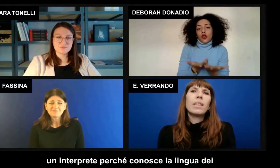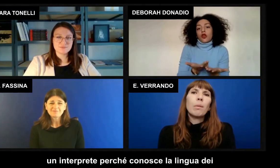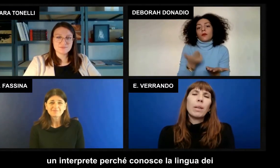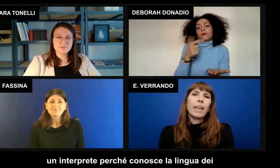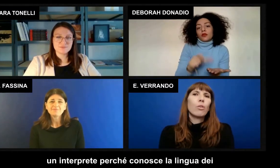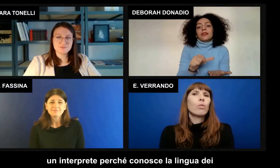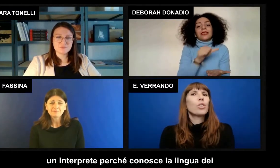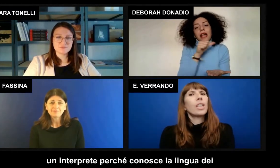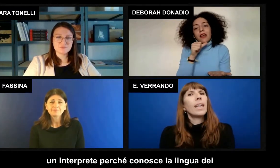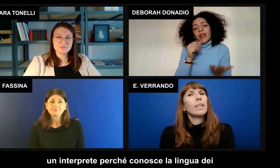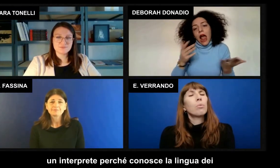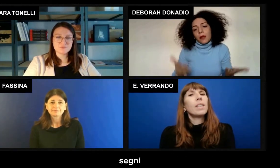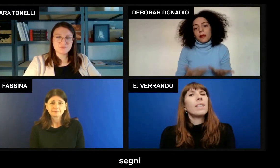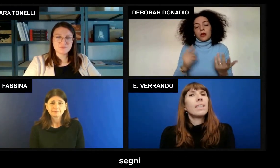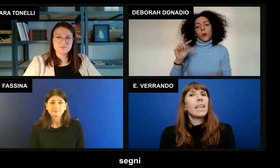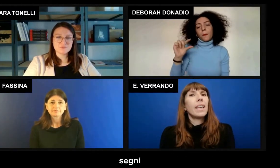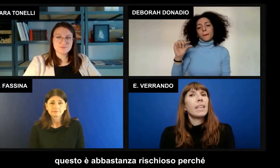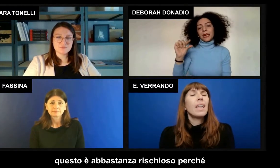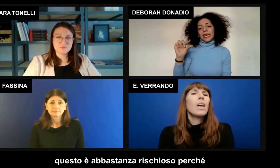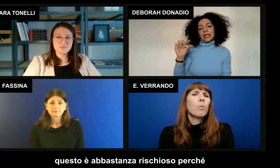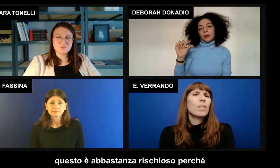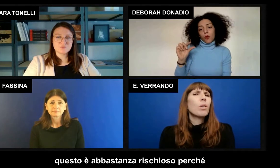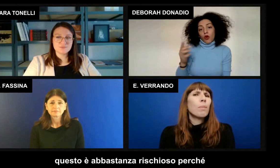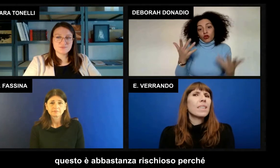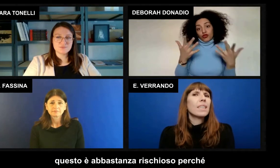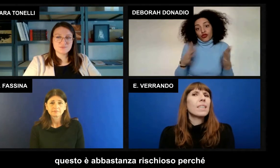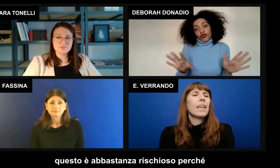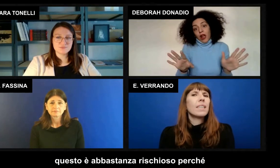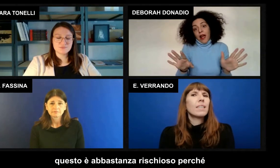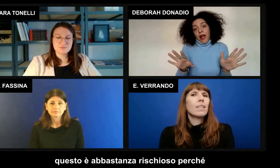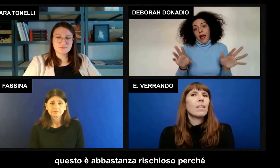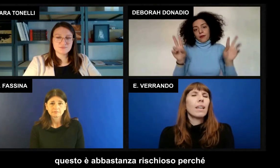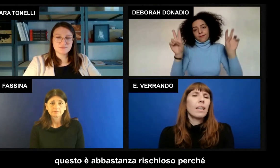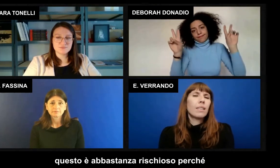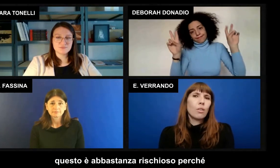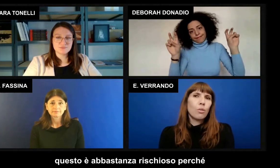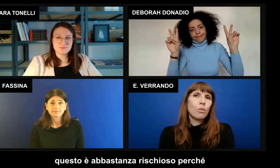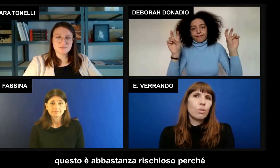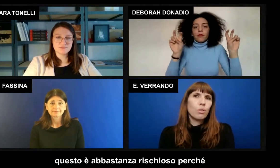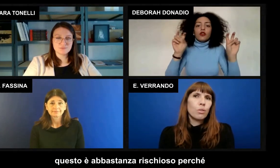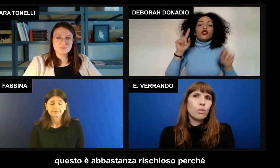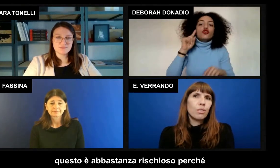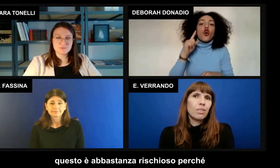interprete perché conosce la lingua dei segni. questo è abbastanza rischioso,